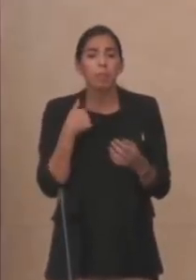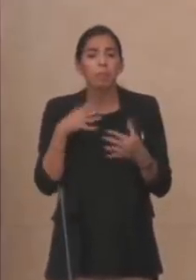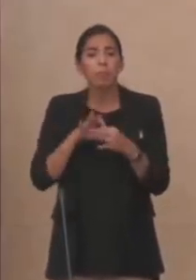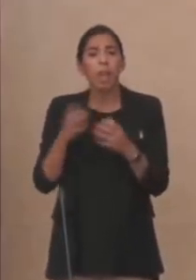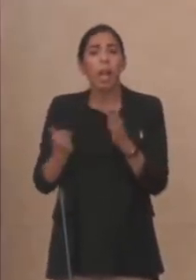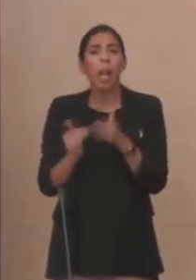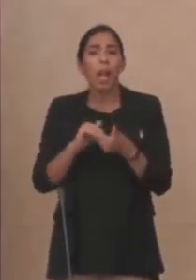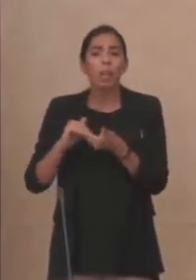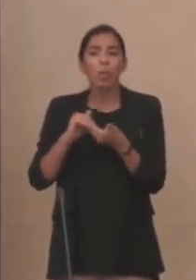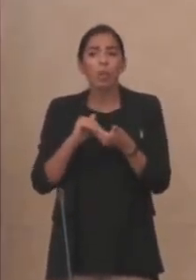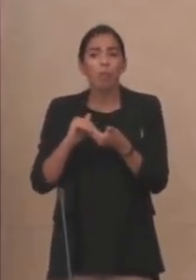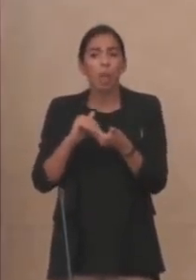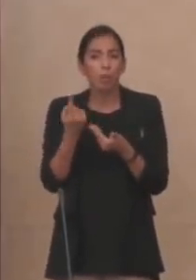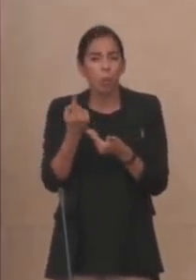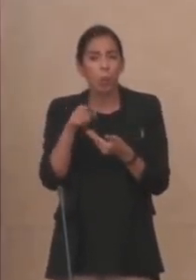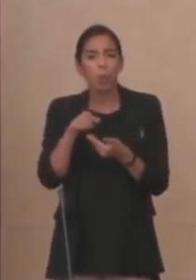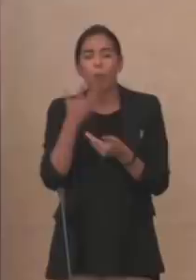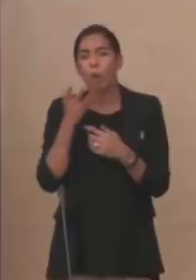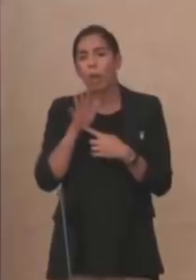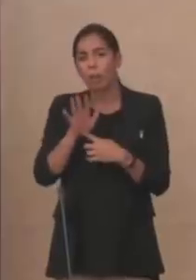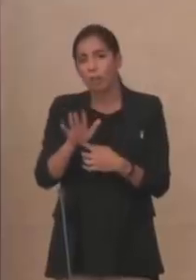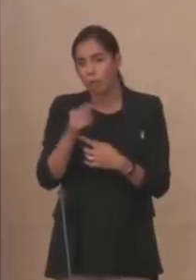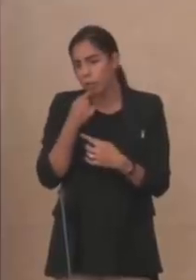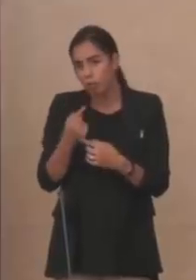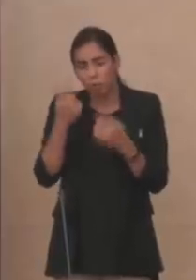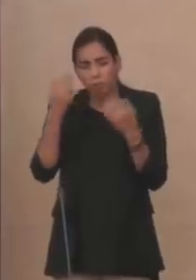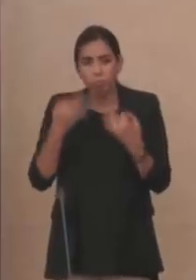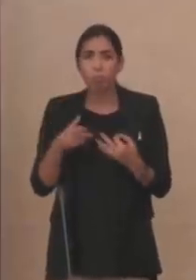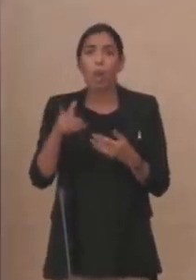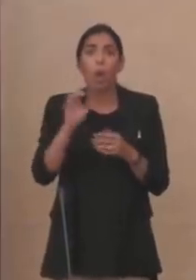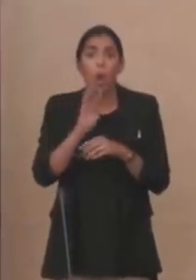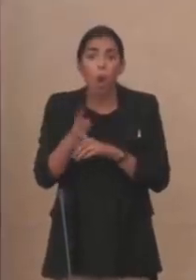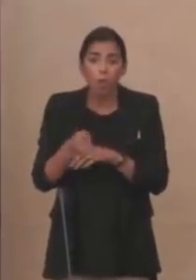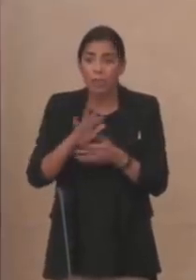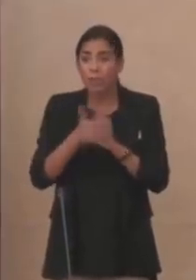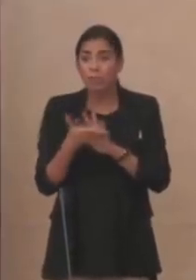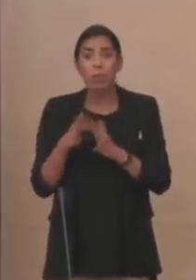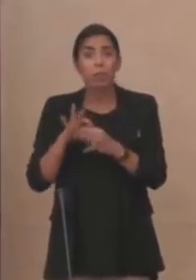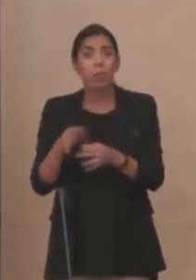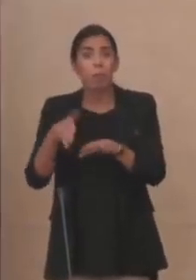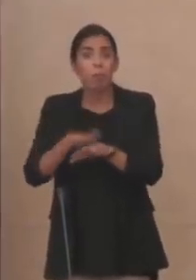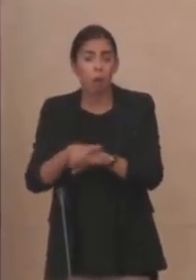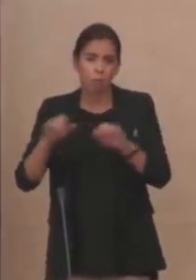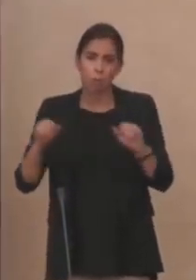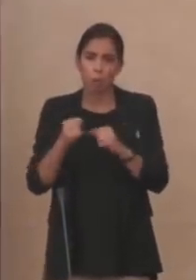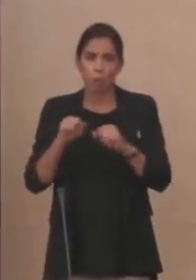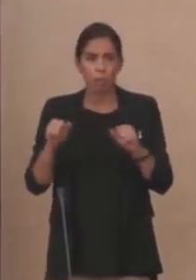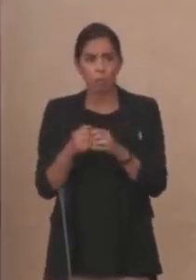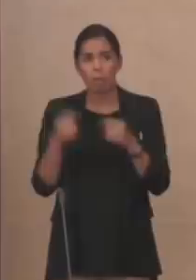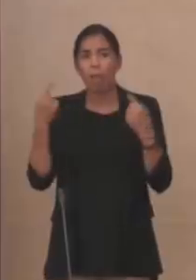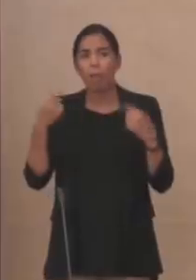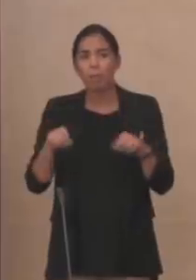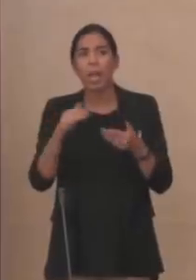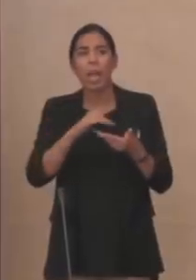dalla quale non si poteva morire. Ad oggi l'esperienza di Ippocrate Org, l'associazione che qui